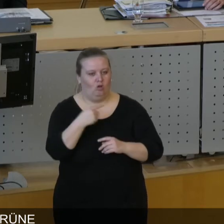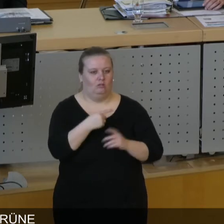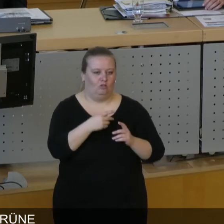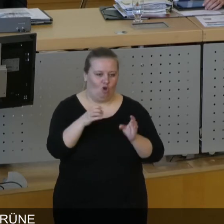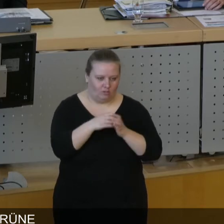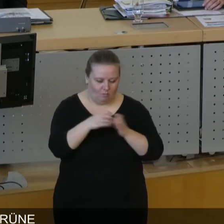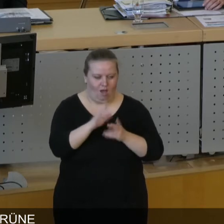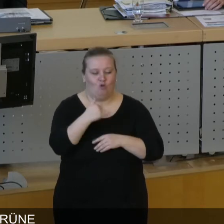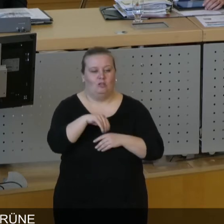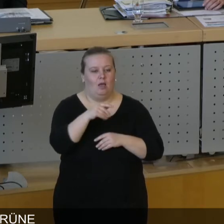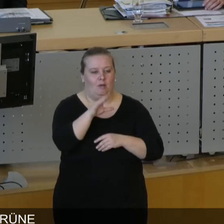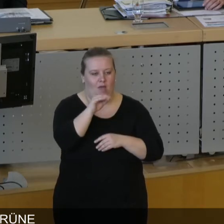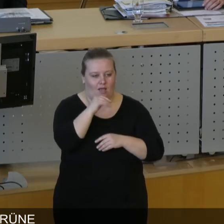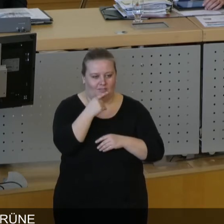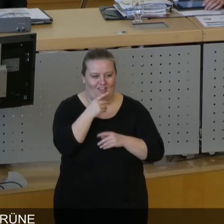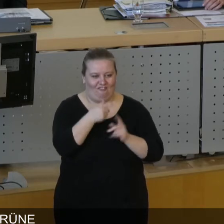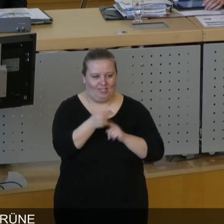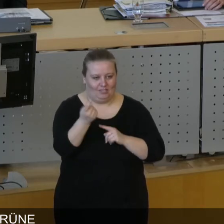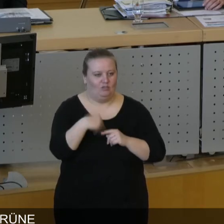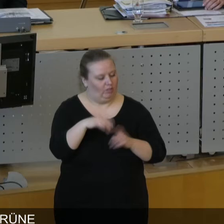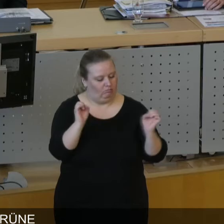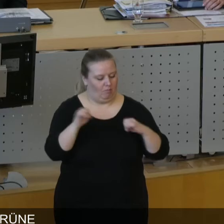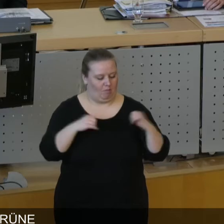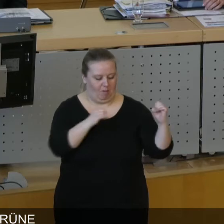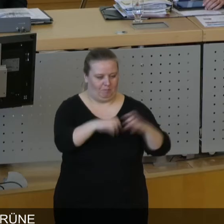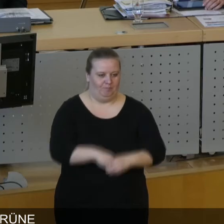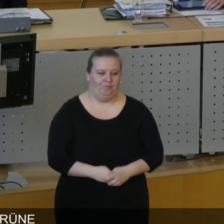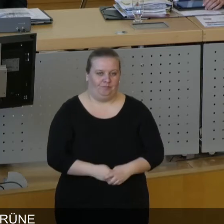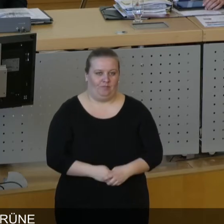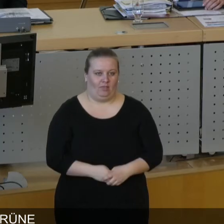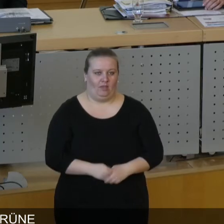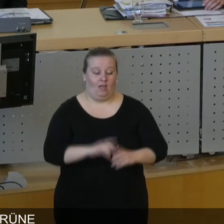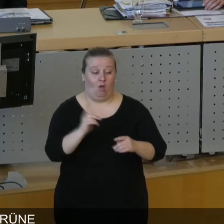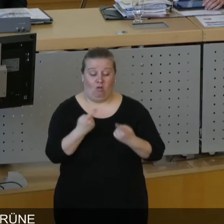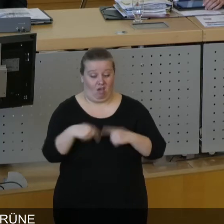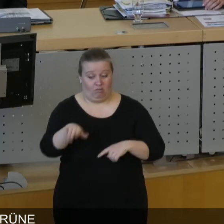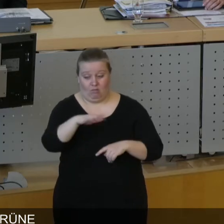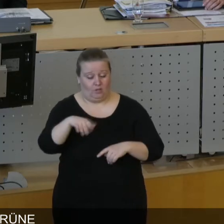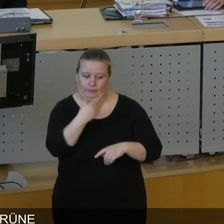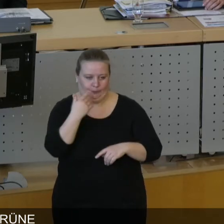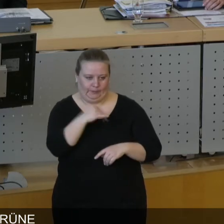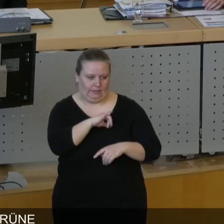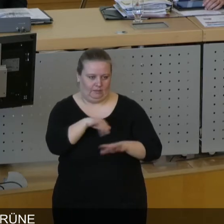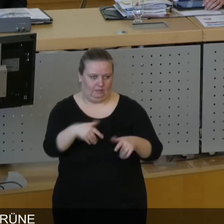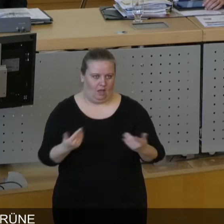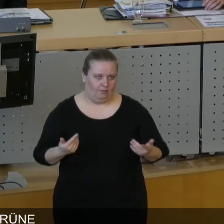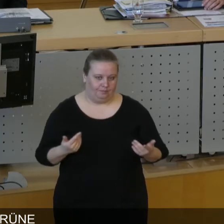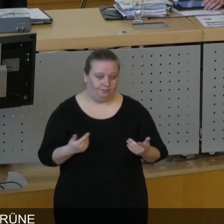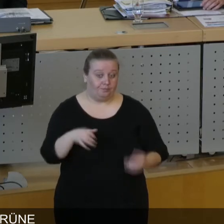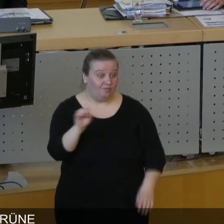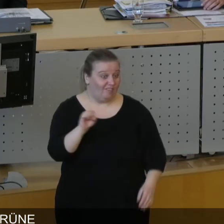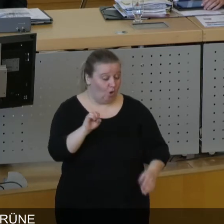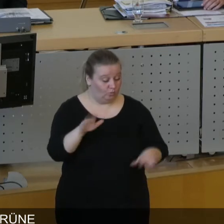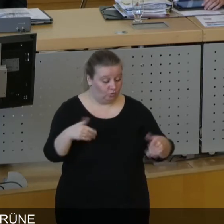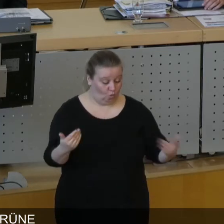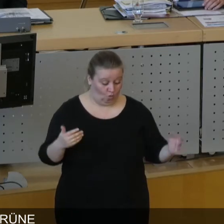Kossebaude, Plasewitz und Schönborn Zustimmung dazu erreicht. Wir haben in den anderen keine Zustimmung erreicht. Und ich möchte auch sagen, warum das so